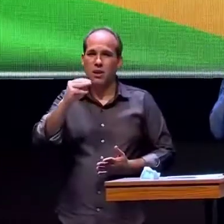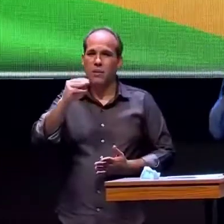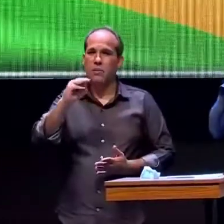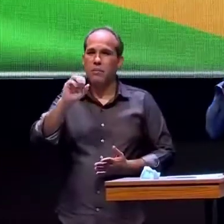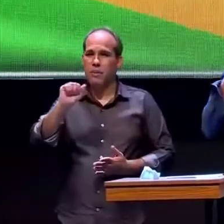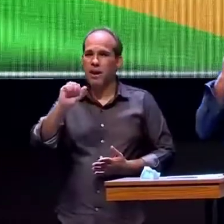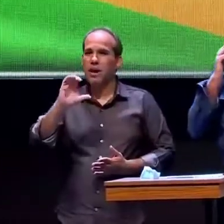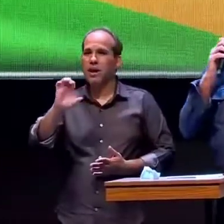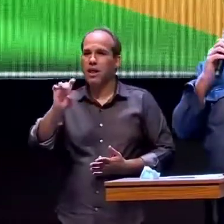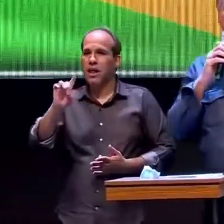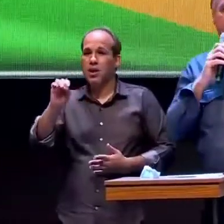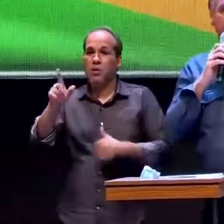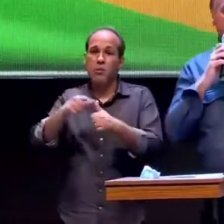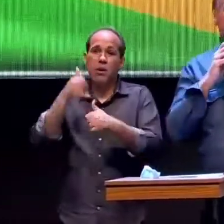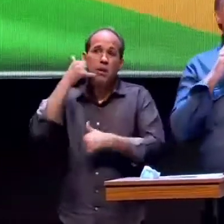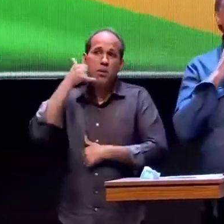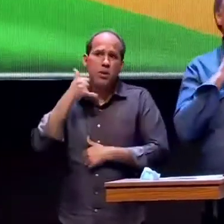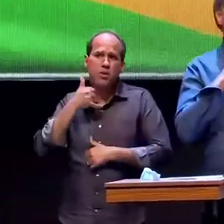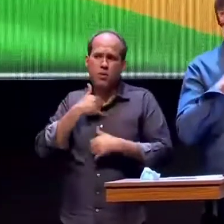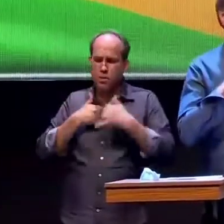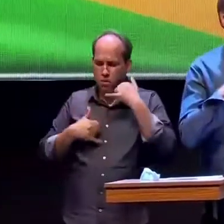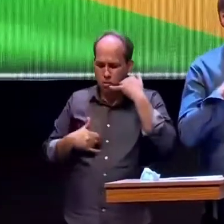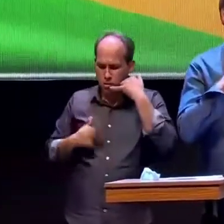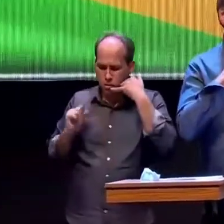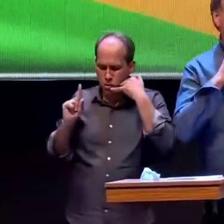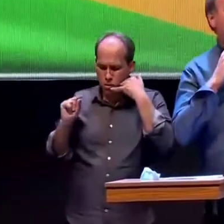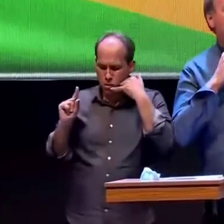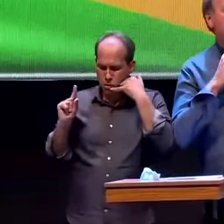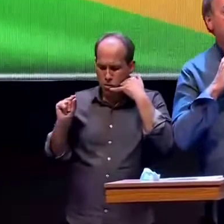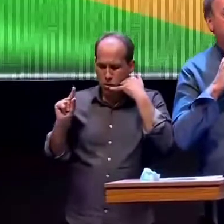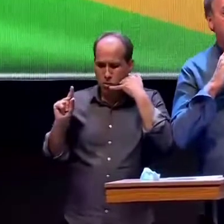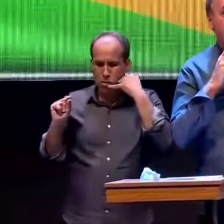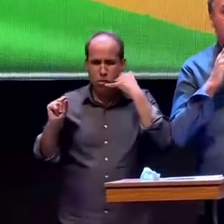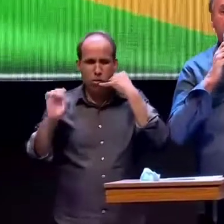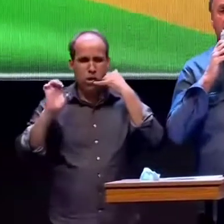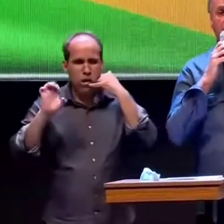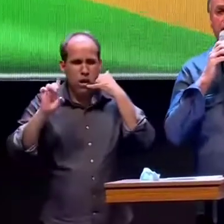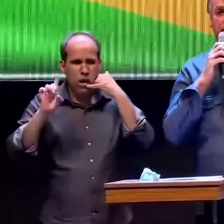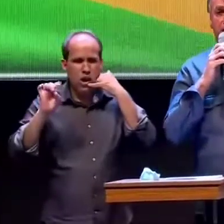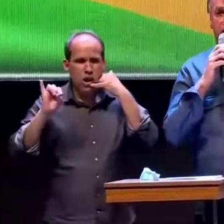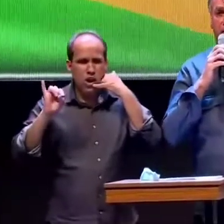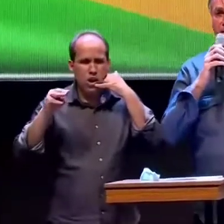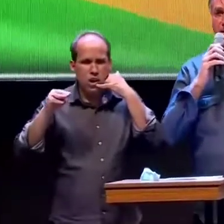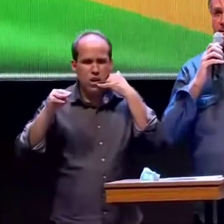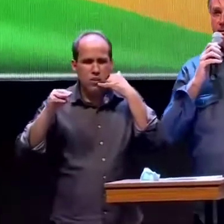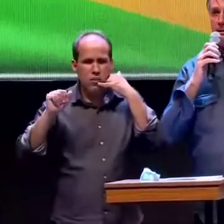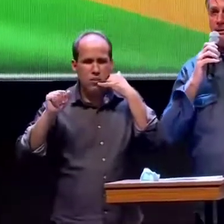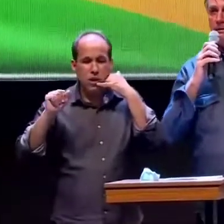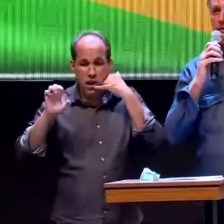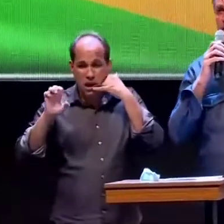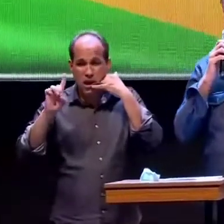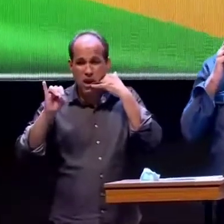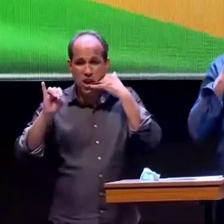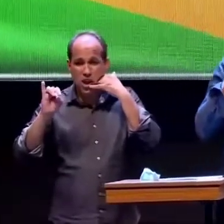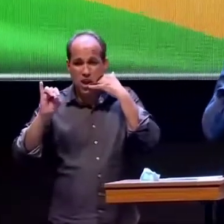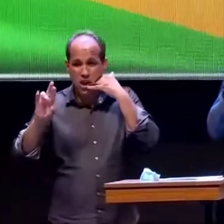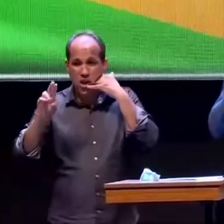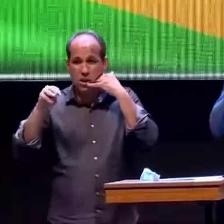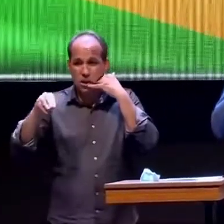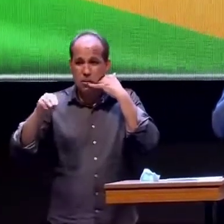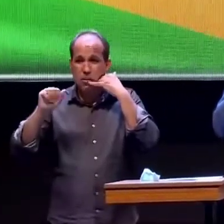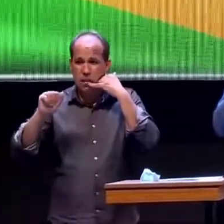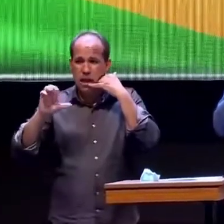telefonema primeiro pensamento é um trote aqui é o Edir Macedo falando comigo quem sou eu e ele falou